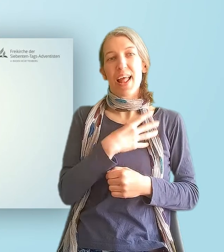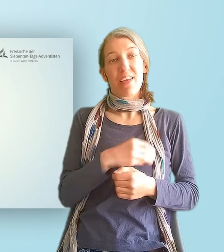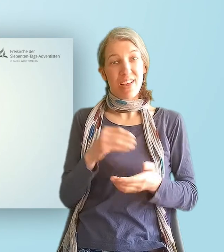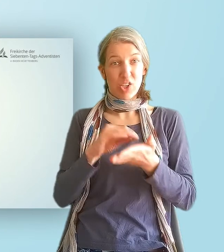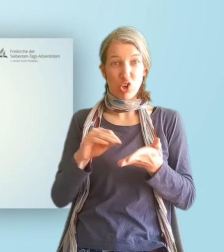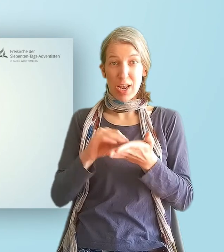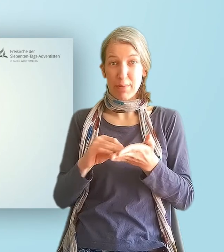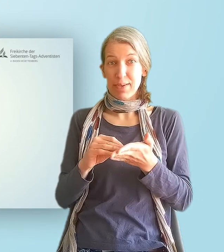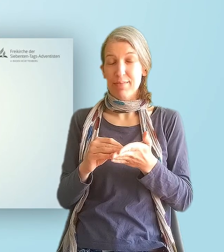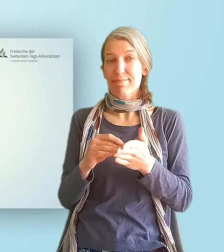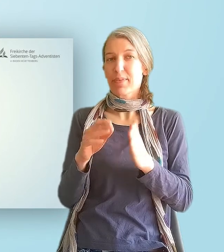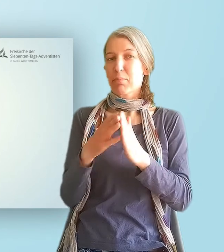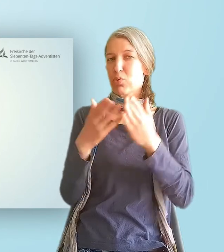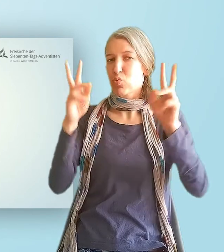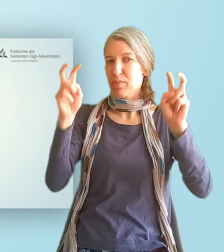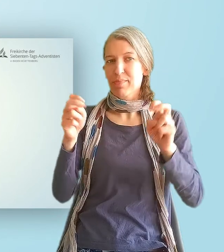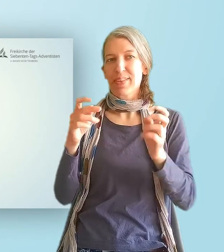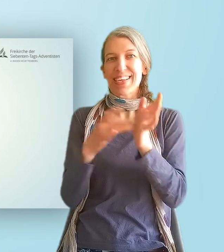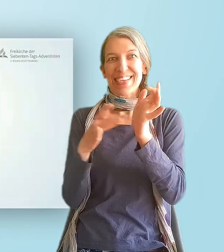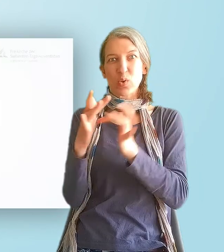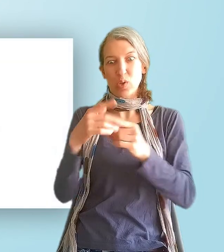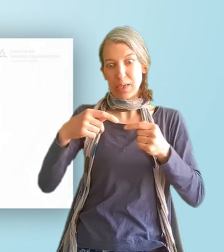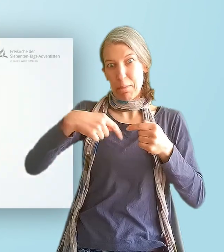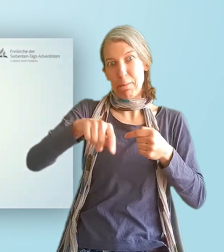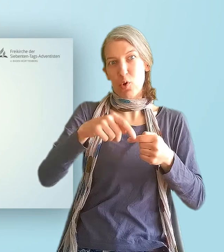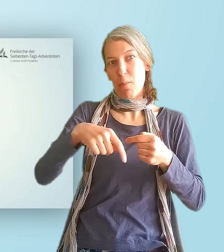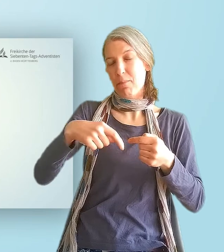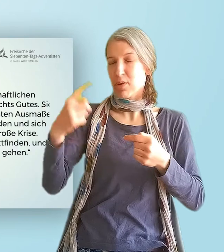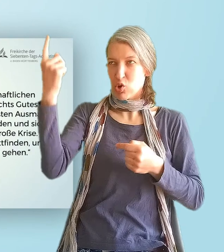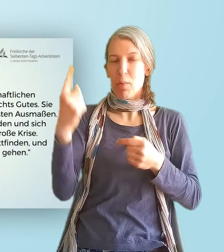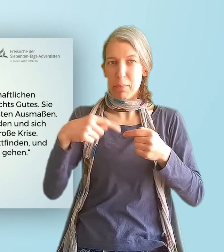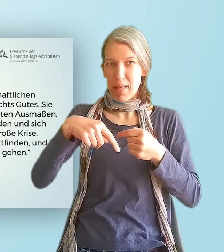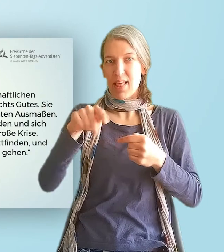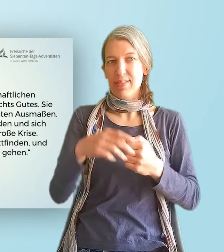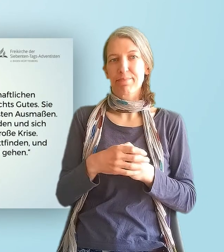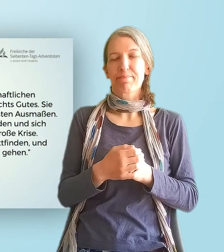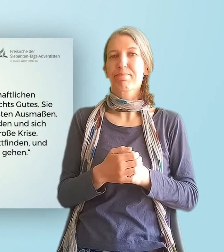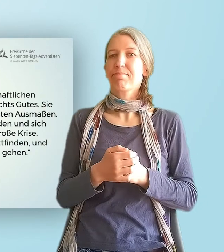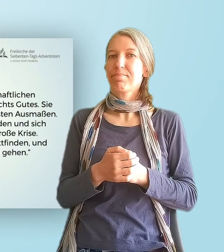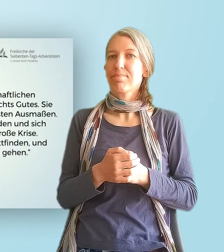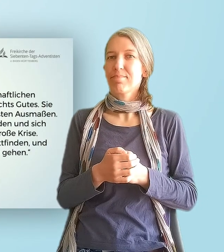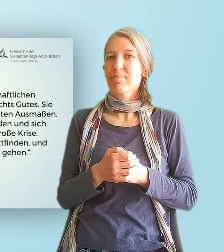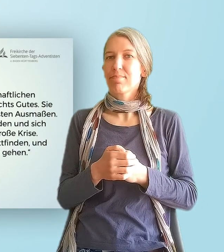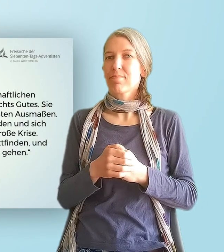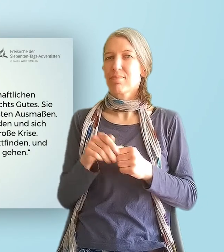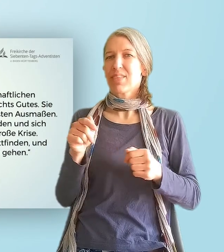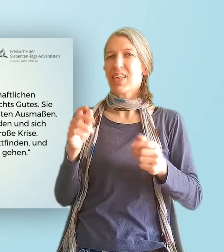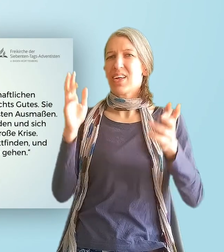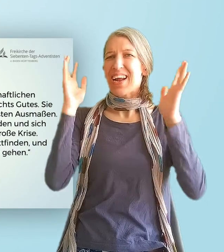Christus kommt bald in einem Zitat auf Seite 9 Die Katastrophen zu Wasser und zu Land, die gesellschaftlichen